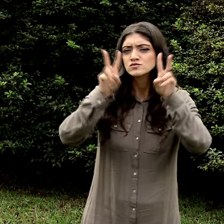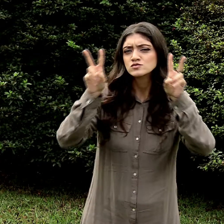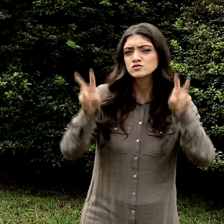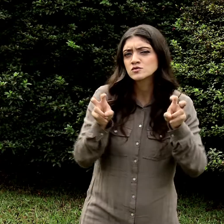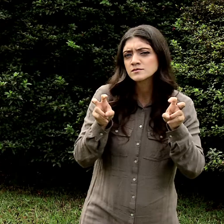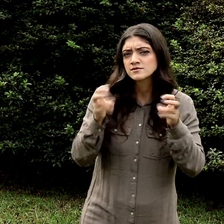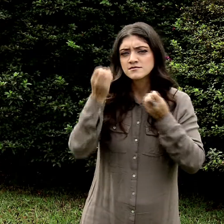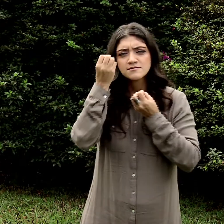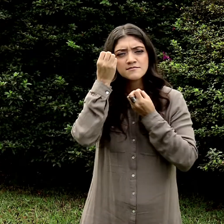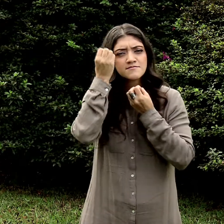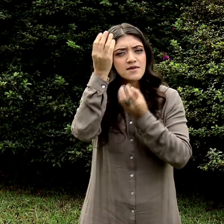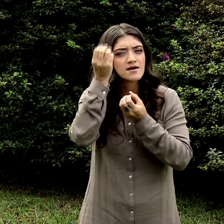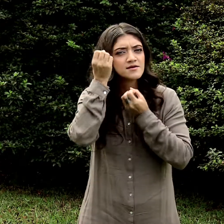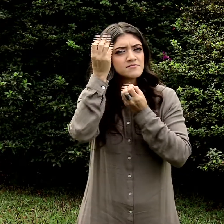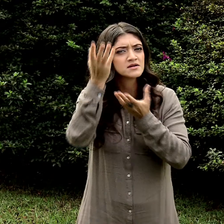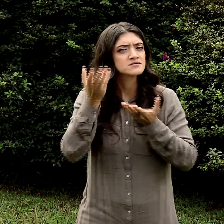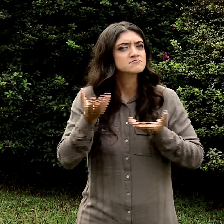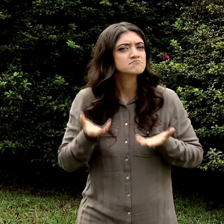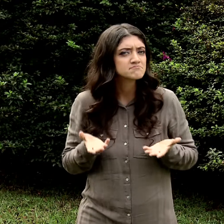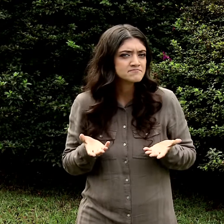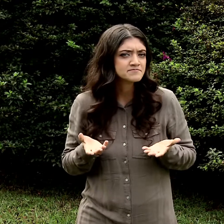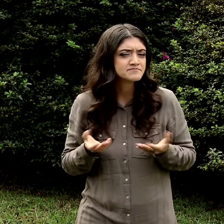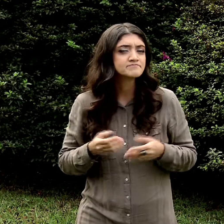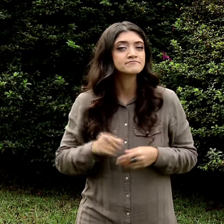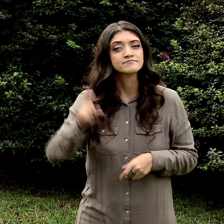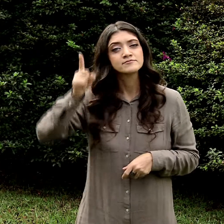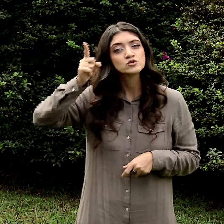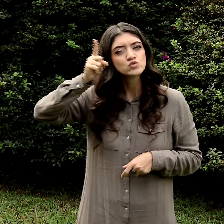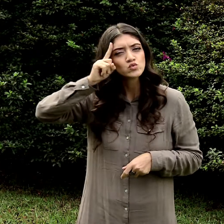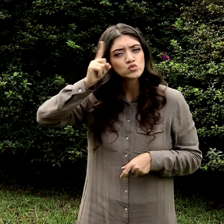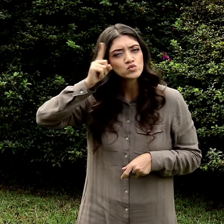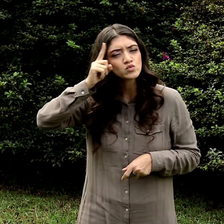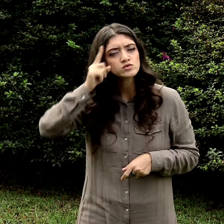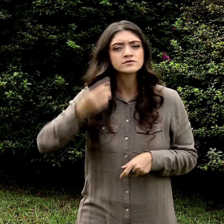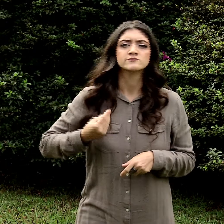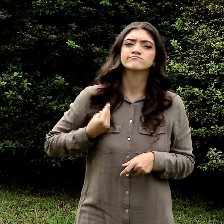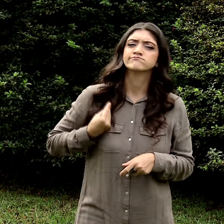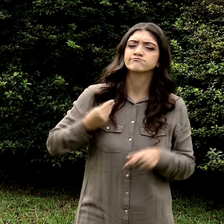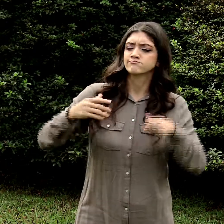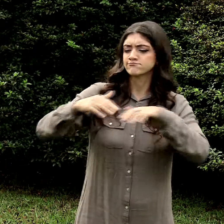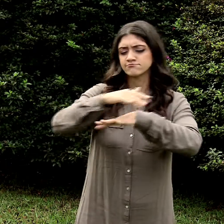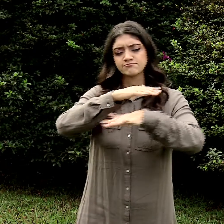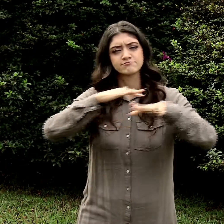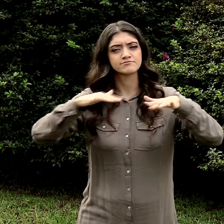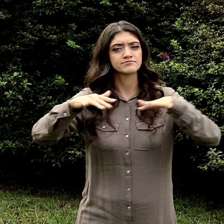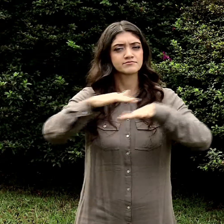No episódio de hoje, vamos falar sobre o cotidiano da pessoa surda.